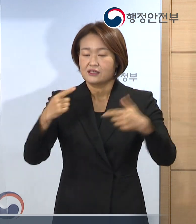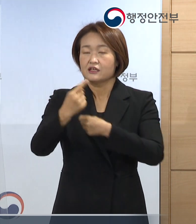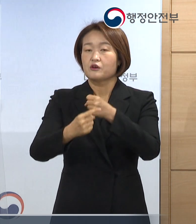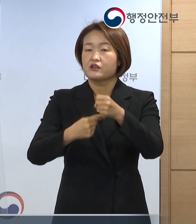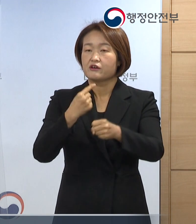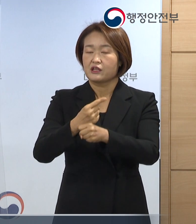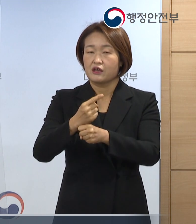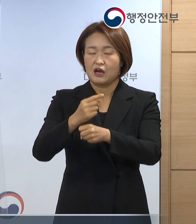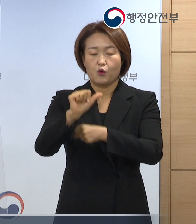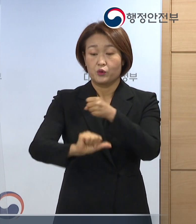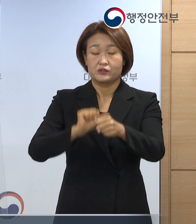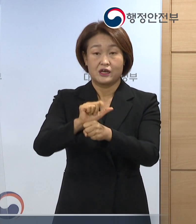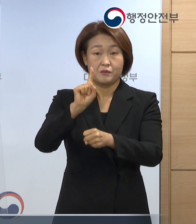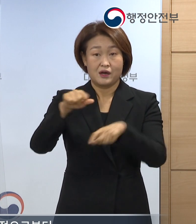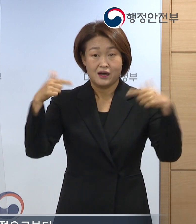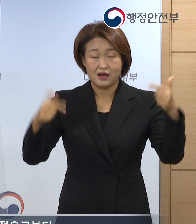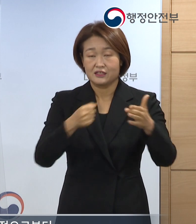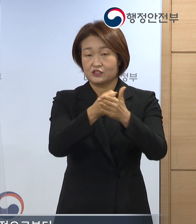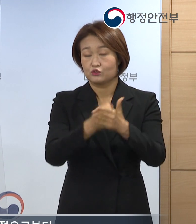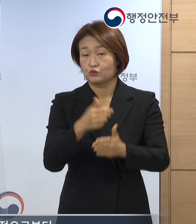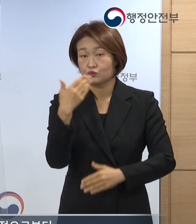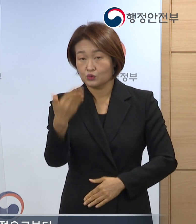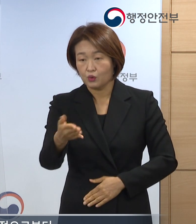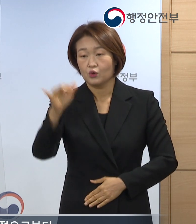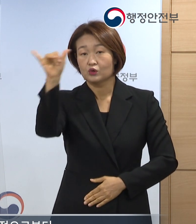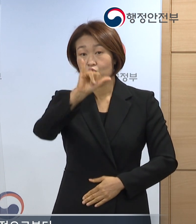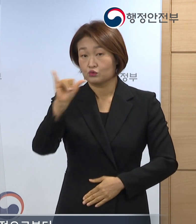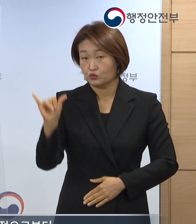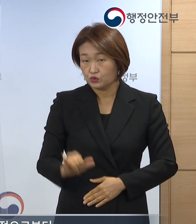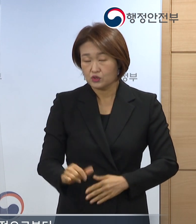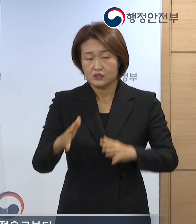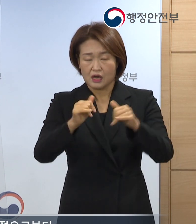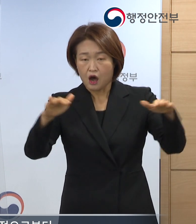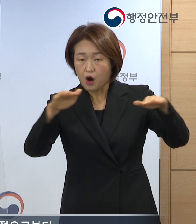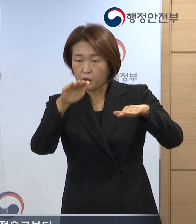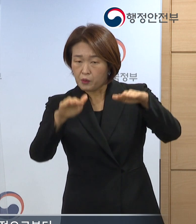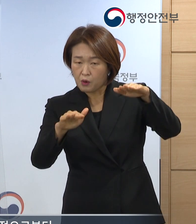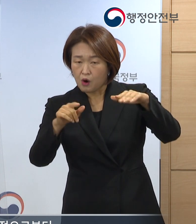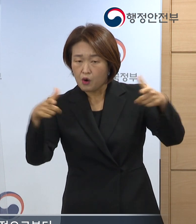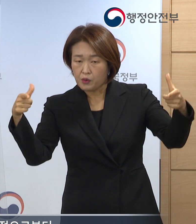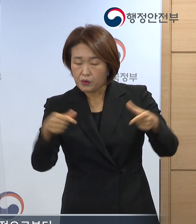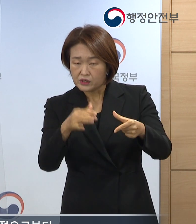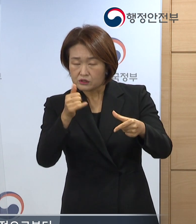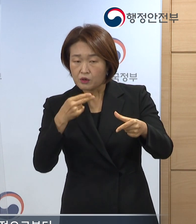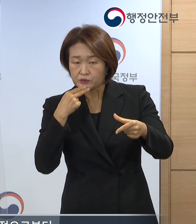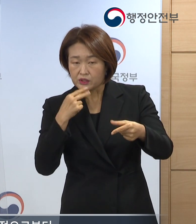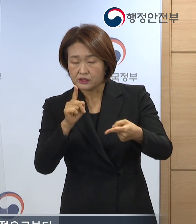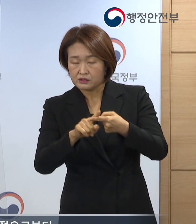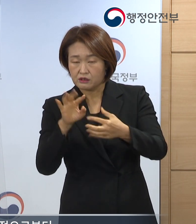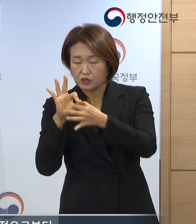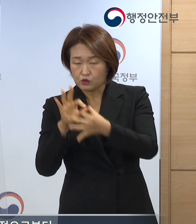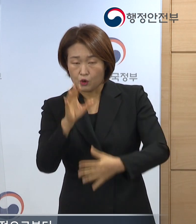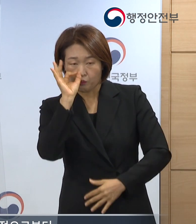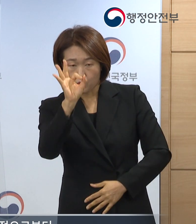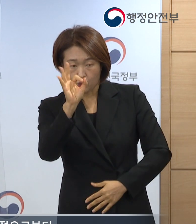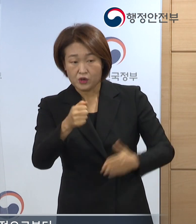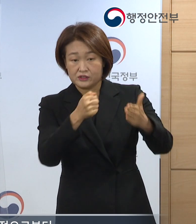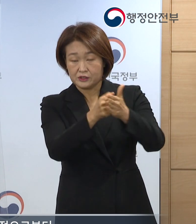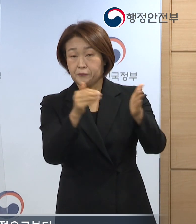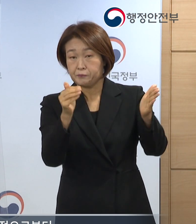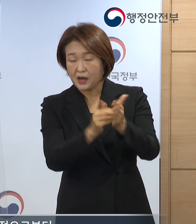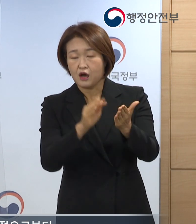지정하는 것을 원칙으로 하되 전국적 인구 감소 상황의 변동성을 고려하여 지정시점으로부터